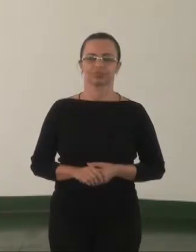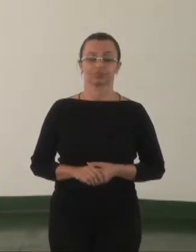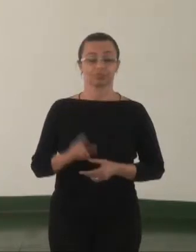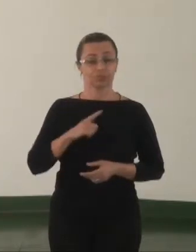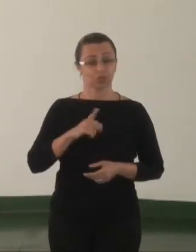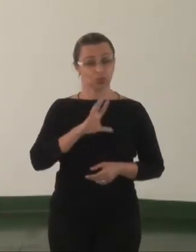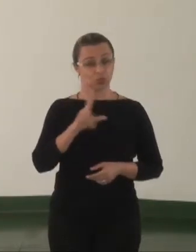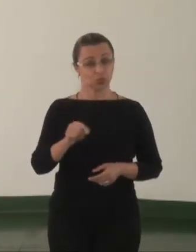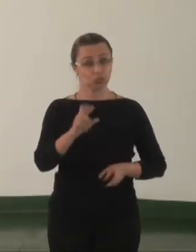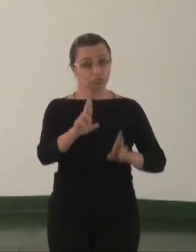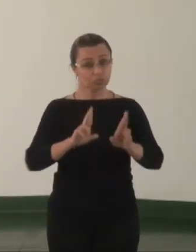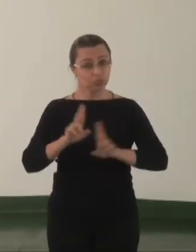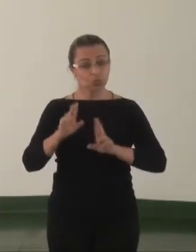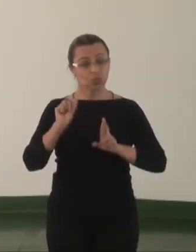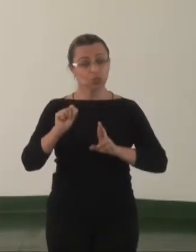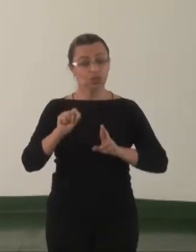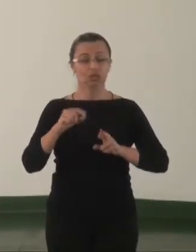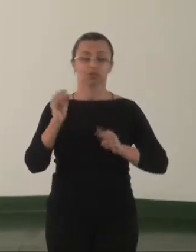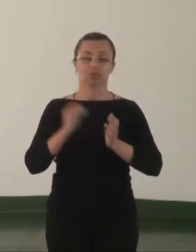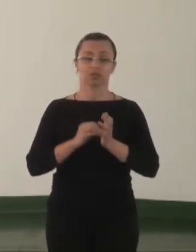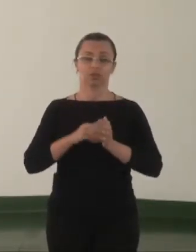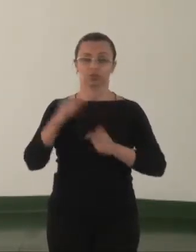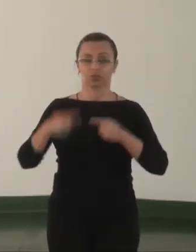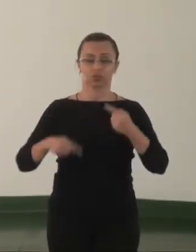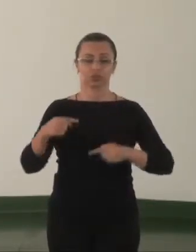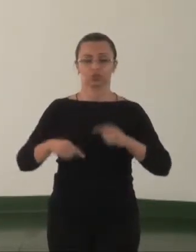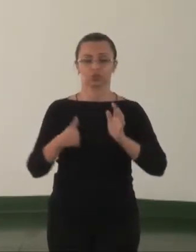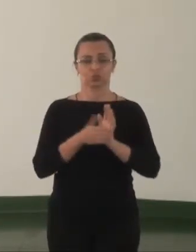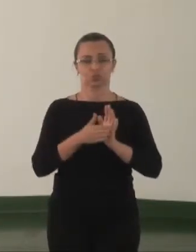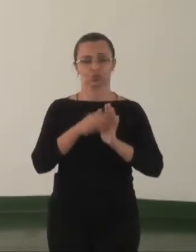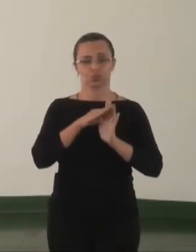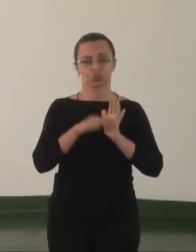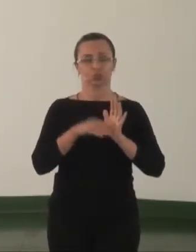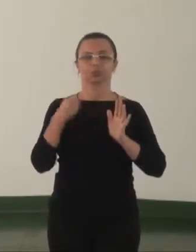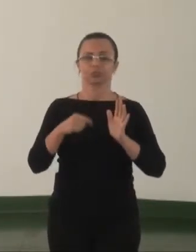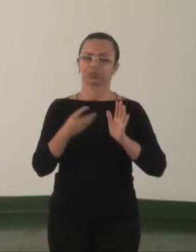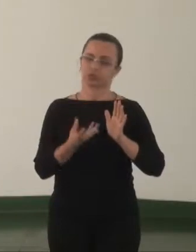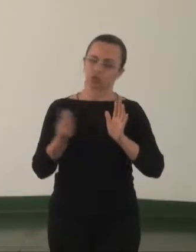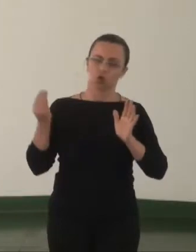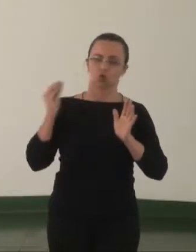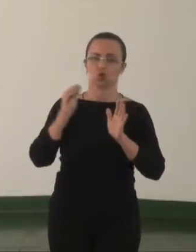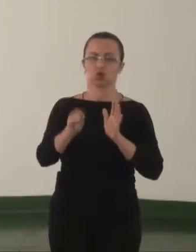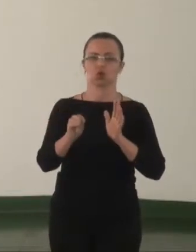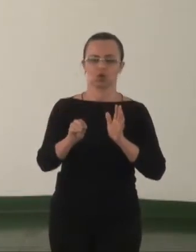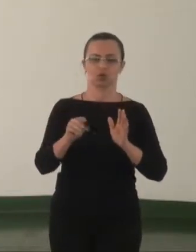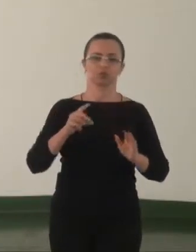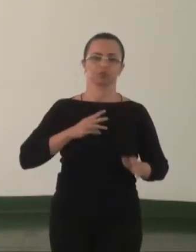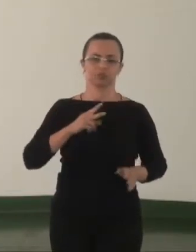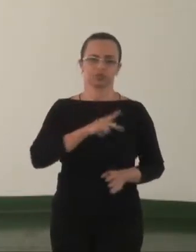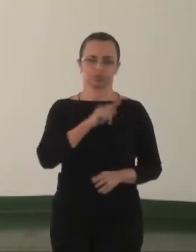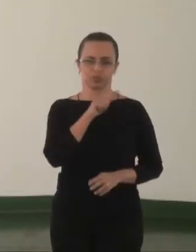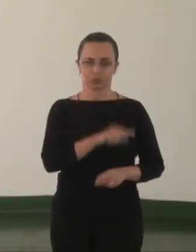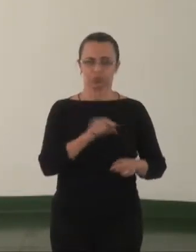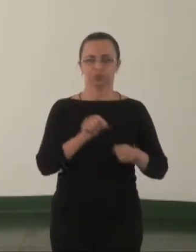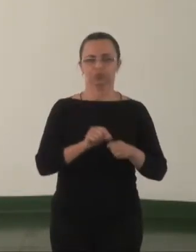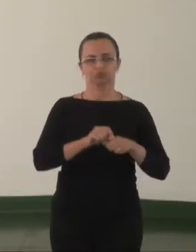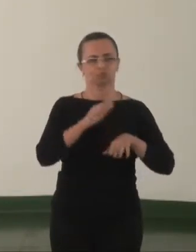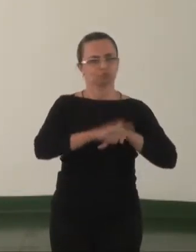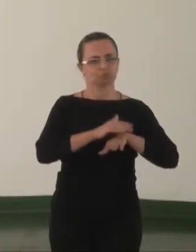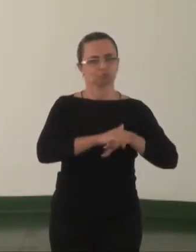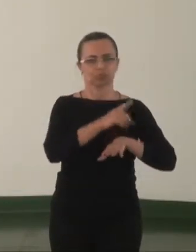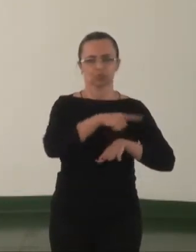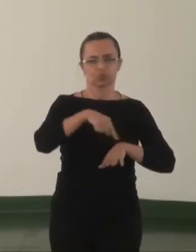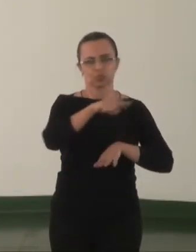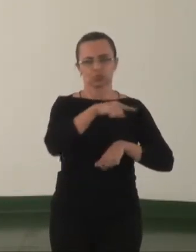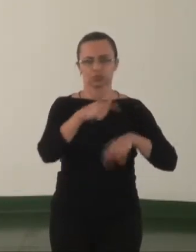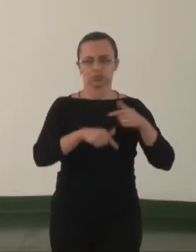respostas têm a ver com políticas públicas que devam serem setadas pelo Ministério Público, por seus membros